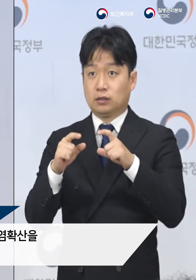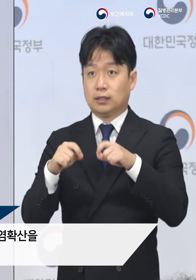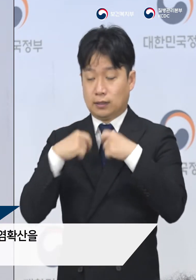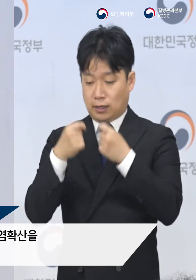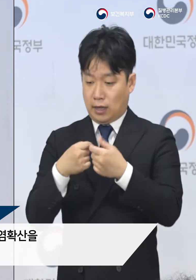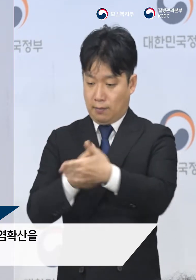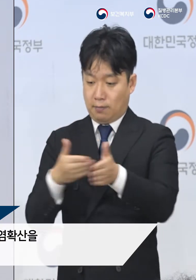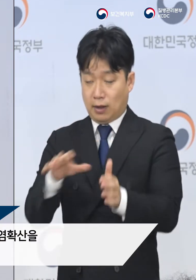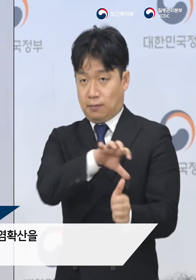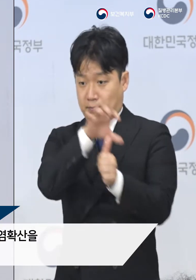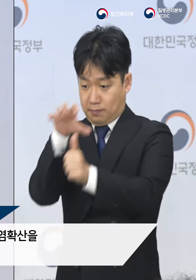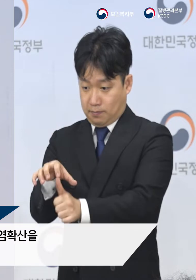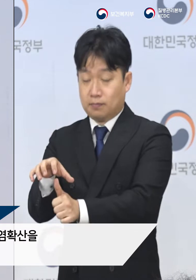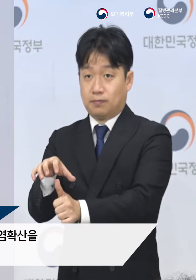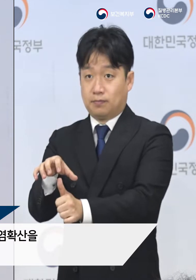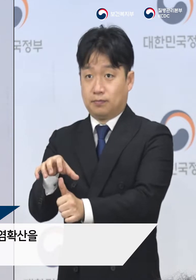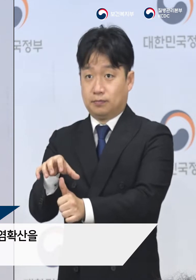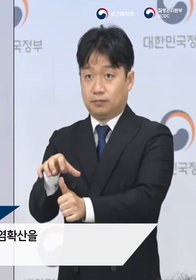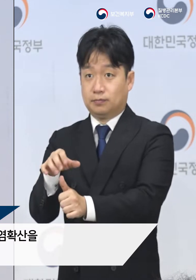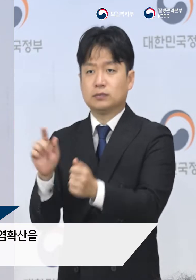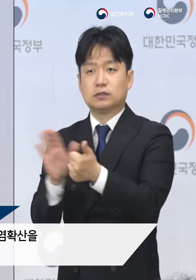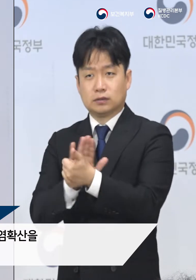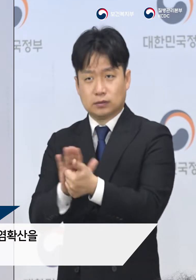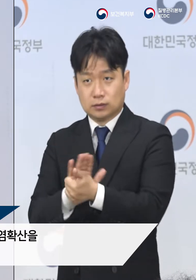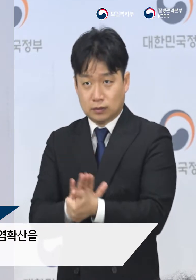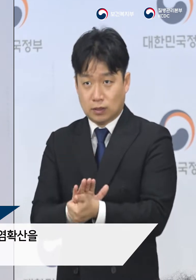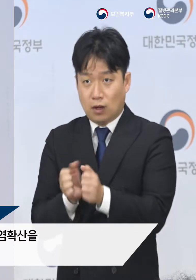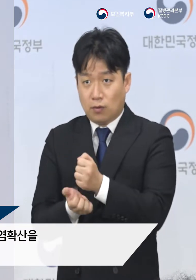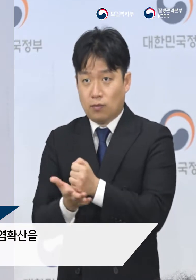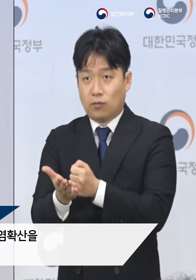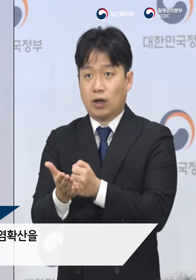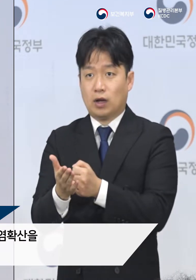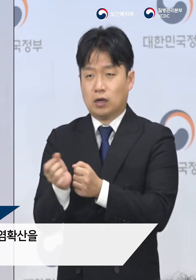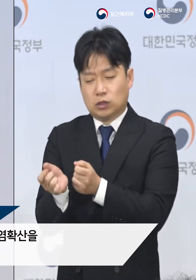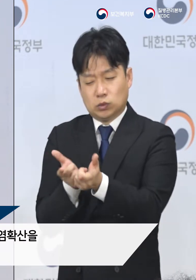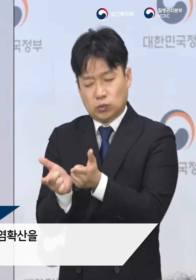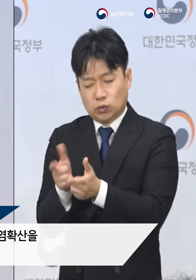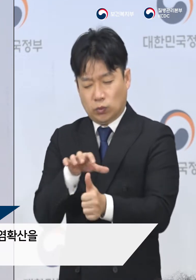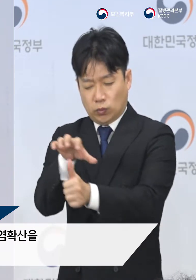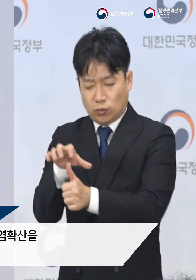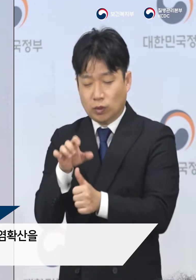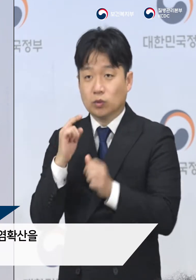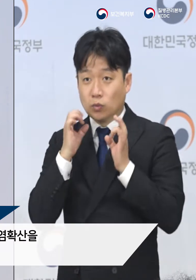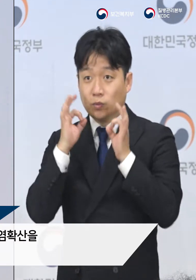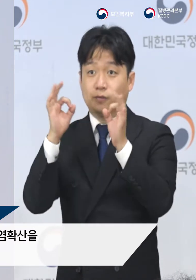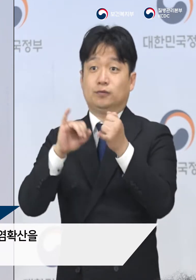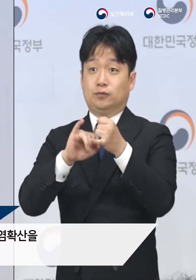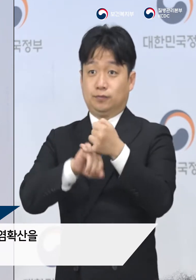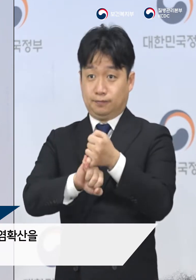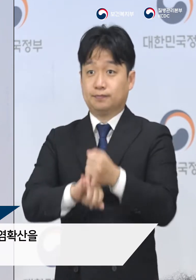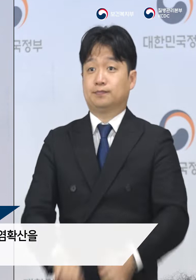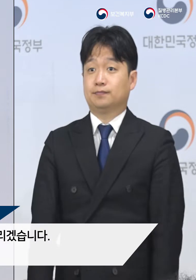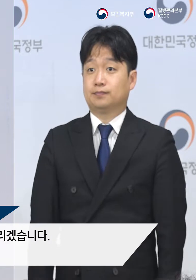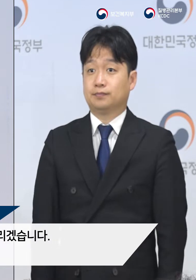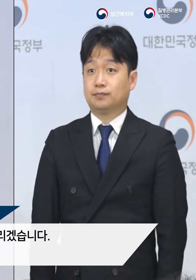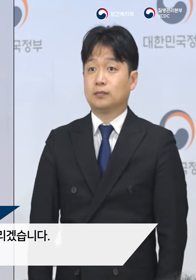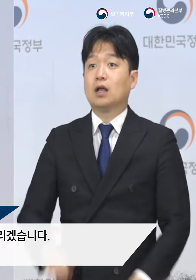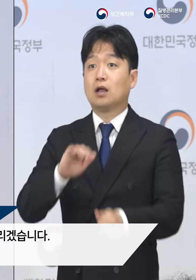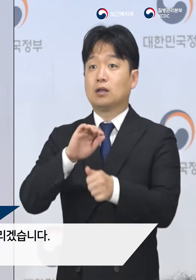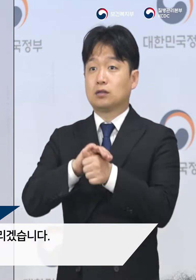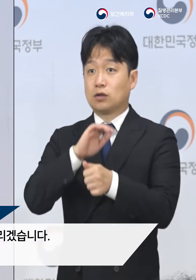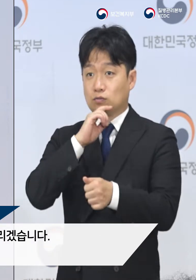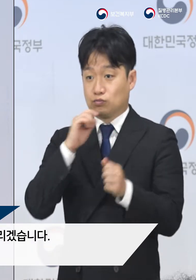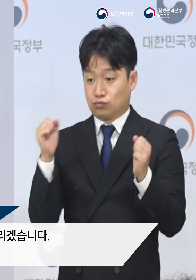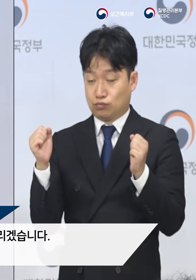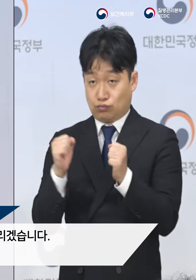입원시키는 등 감염 확산을 통제하기 위한 노력을 기울이고 있습니다. 대구-경북